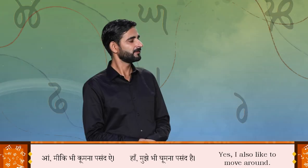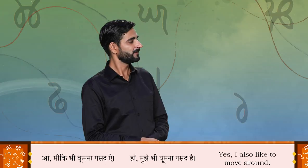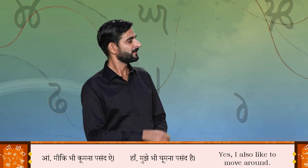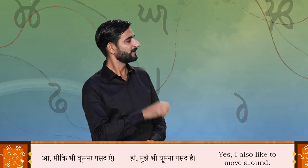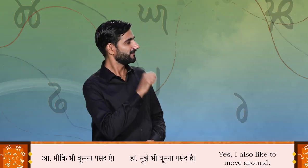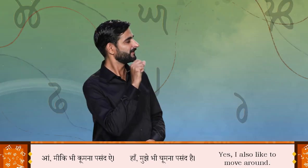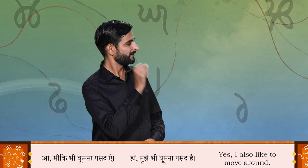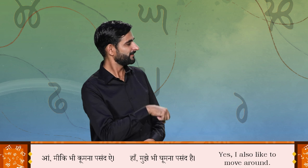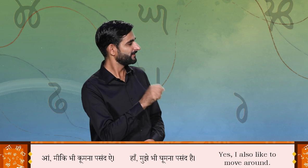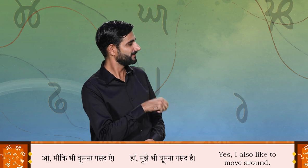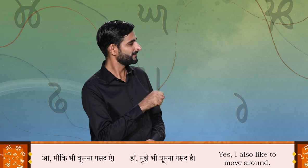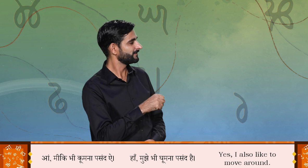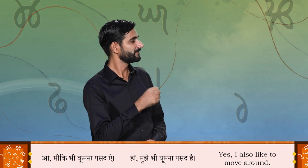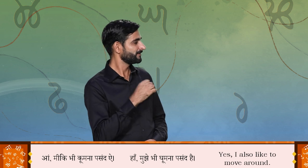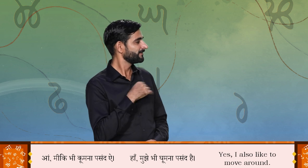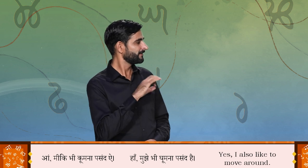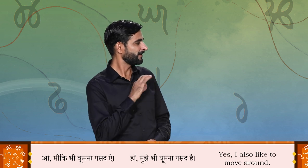आँ मिकी भी कुमना पसंद है